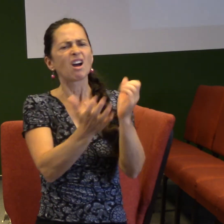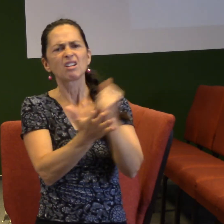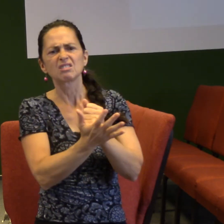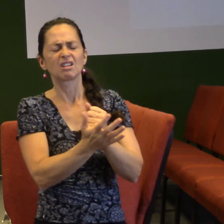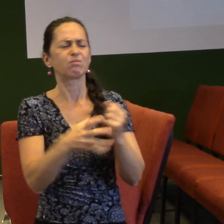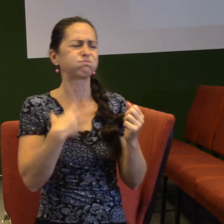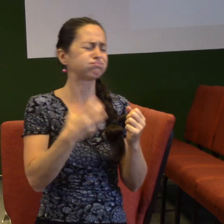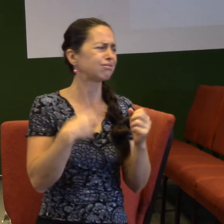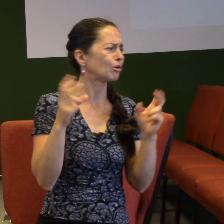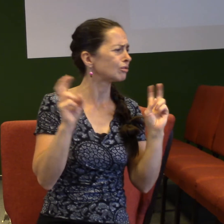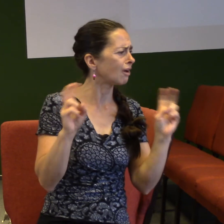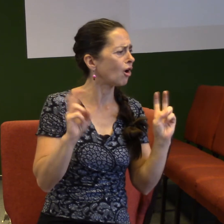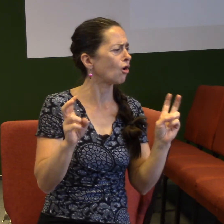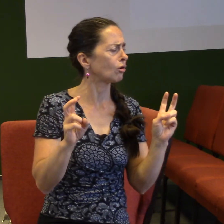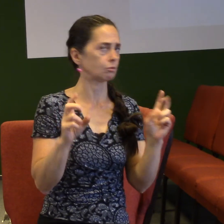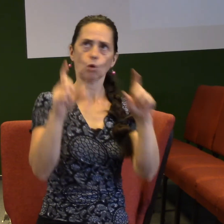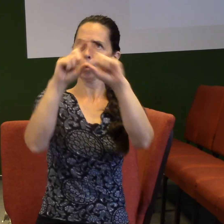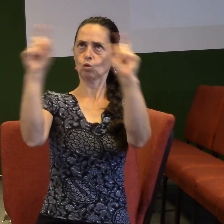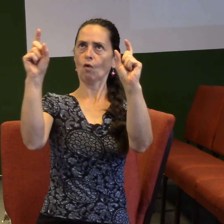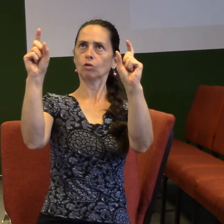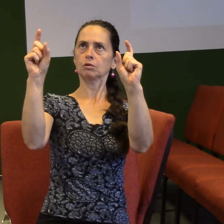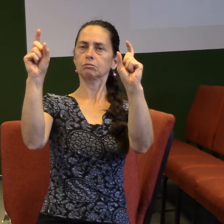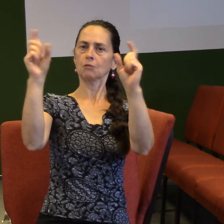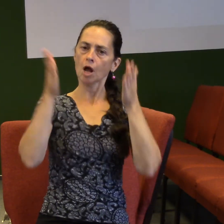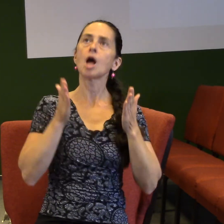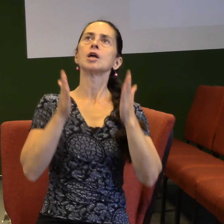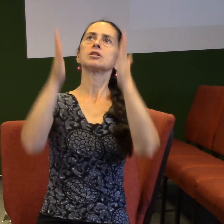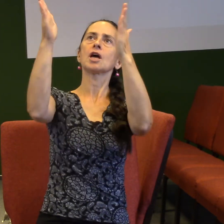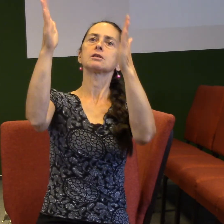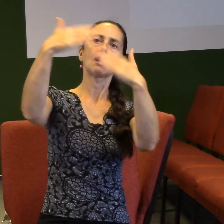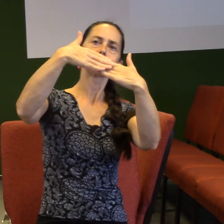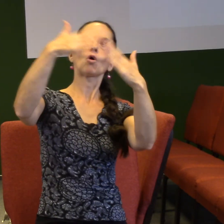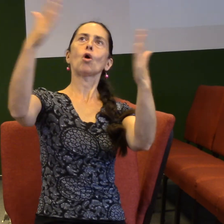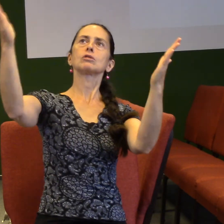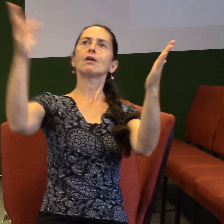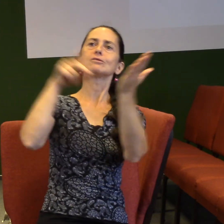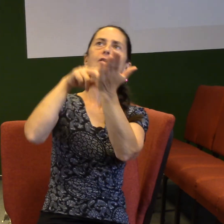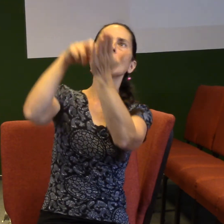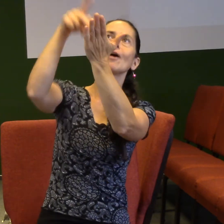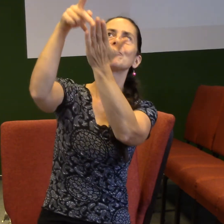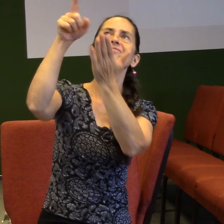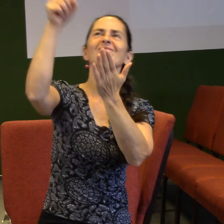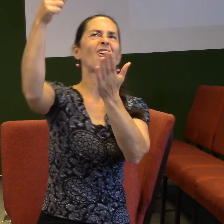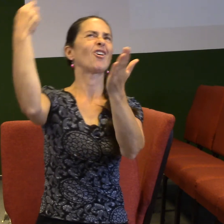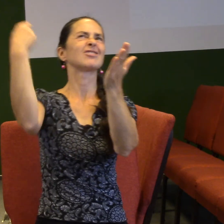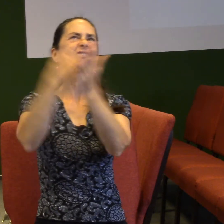abychom měli otevřenou cestu k němu. Bůh horlivě, následá tak horlivě, že obětoval svého syna.